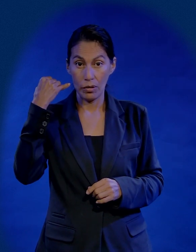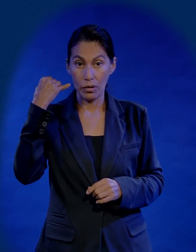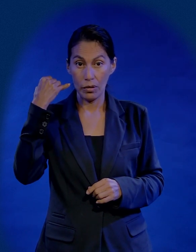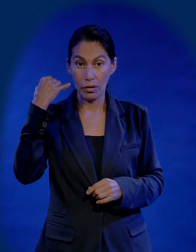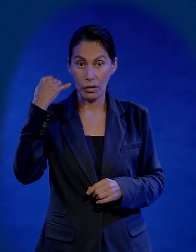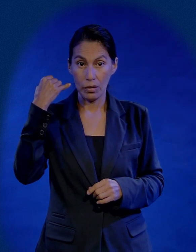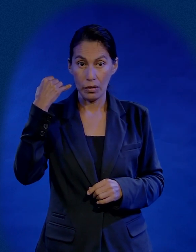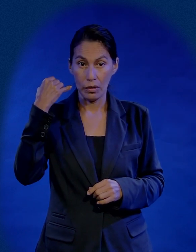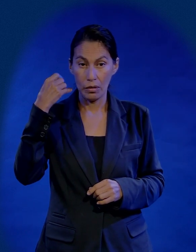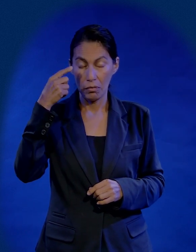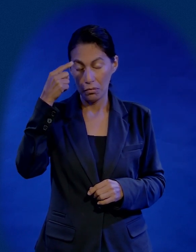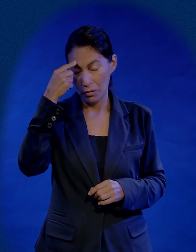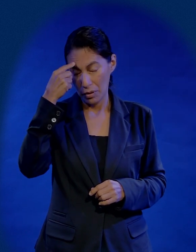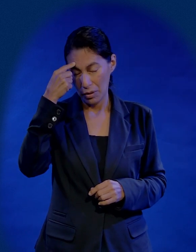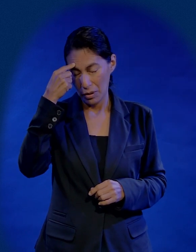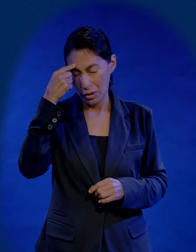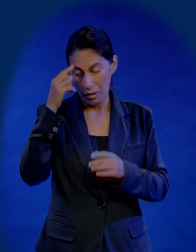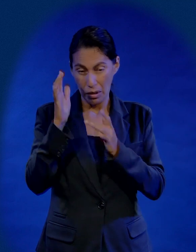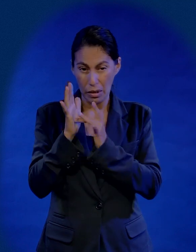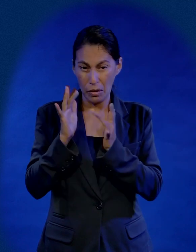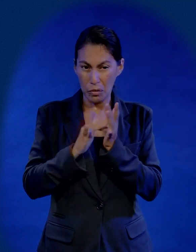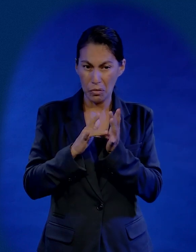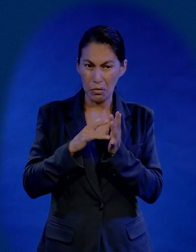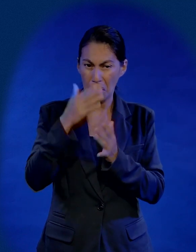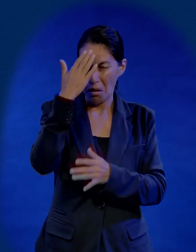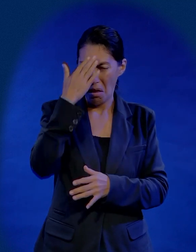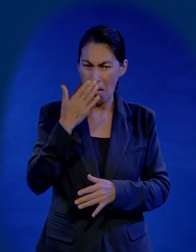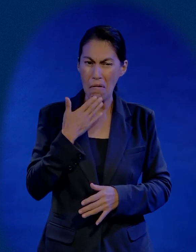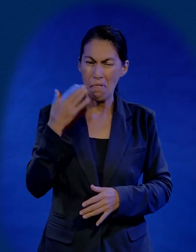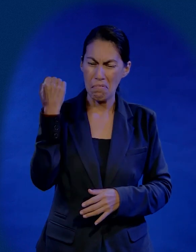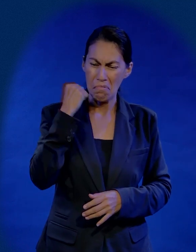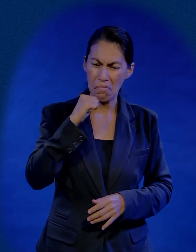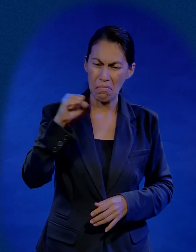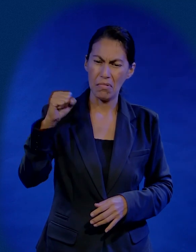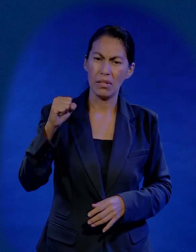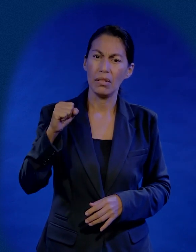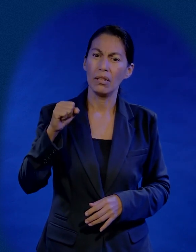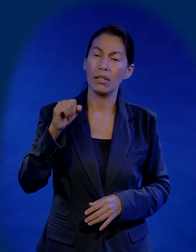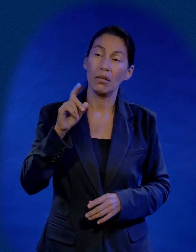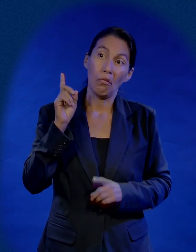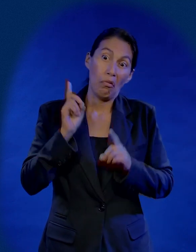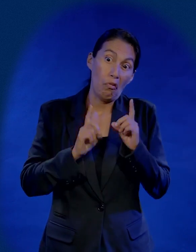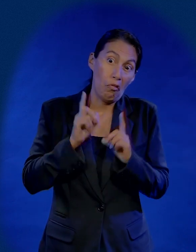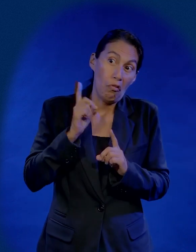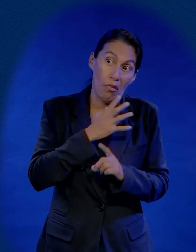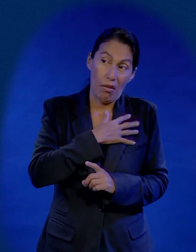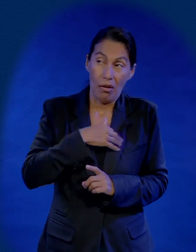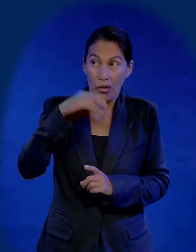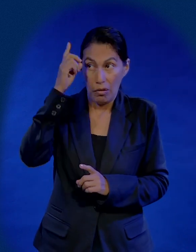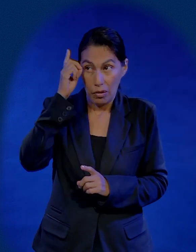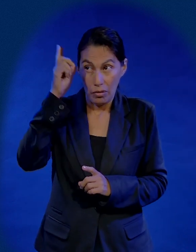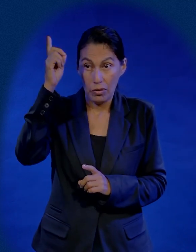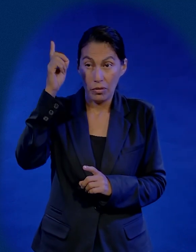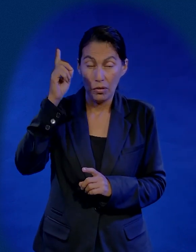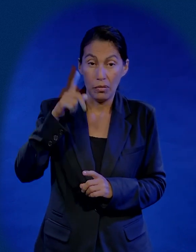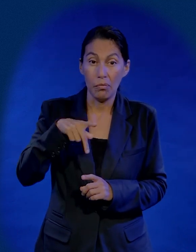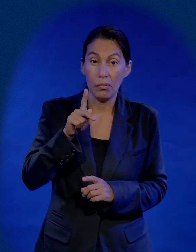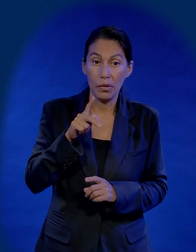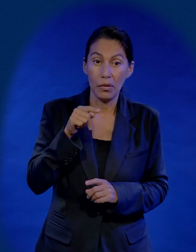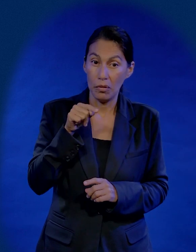es un hombre tan capaz, tan poderoso. Probablemente el hijo de Dios, es posible. Pero para Judas, Jesús